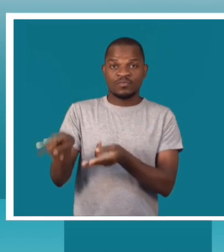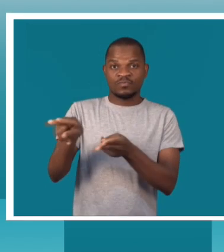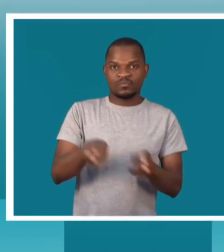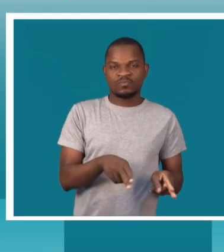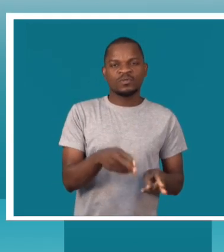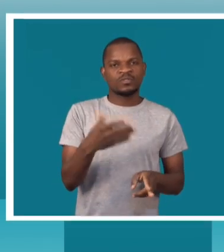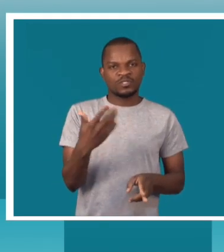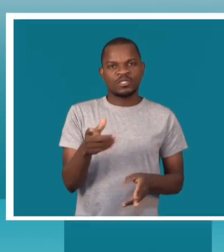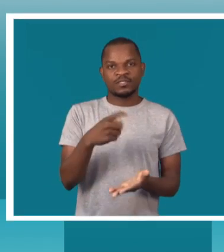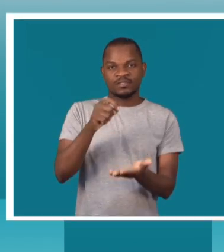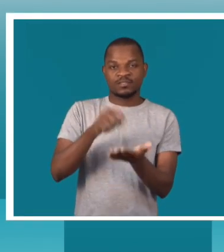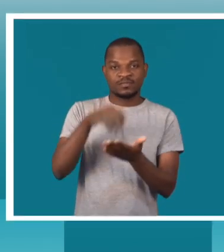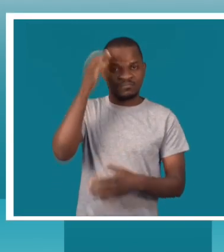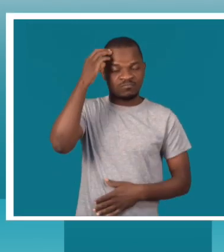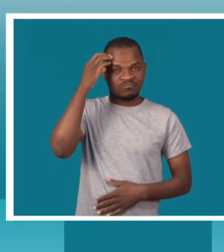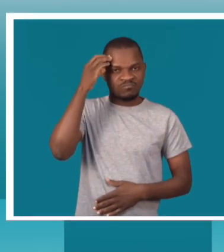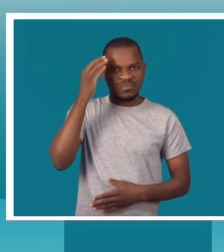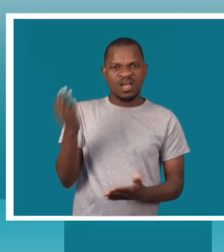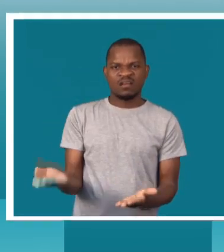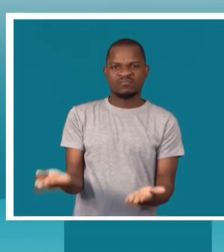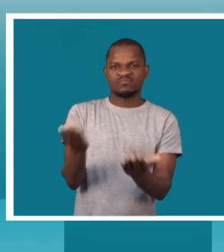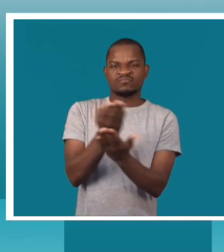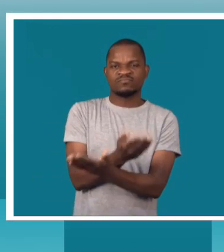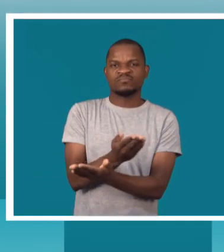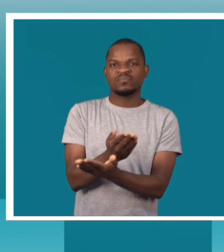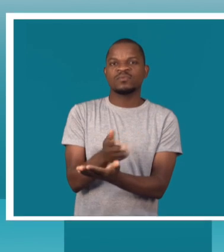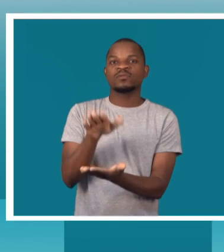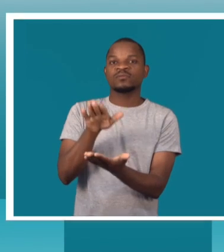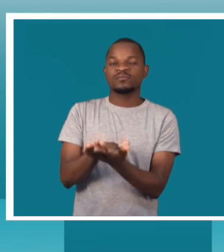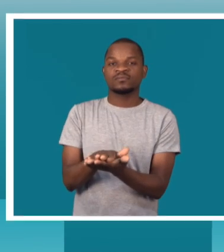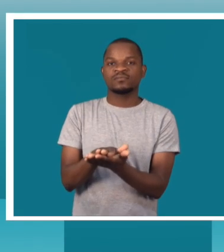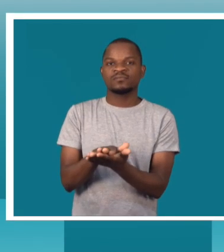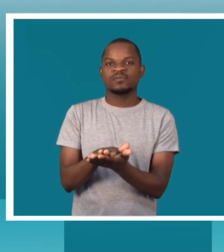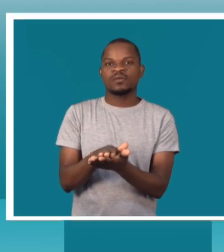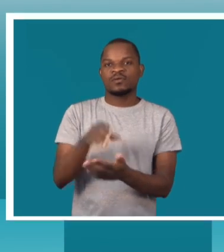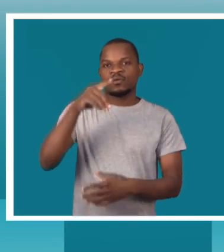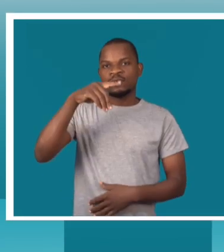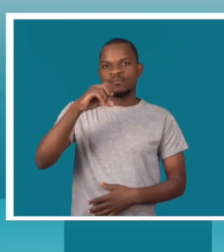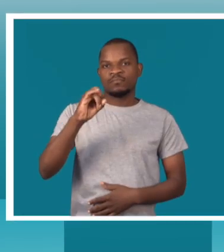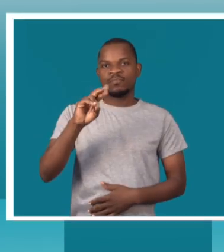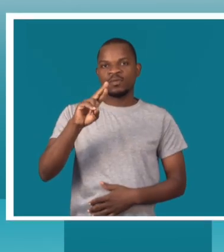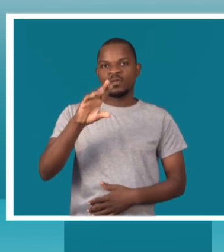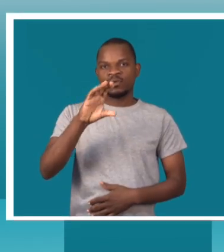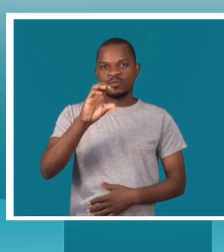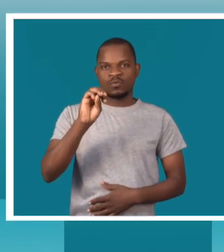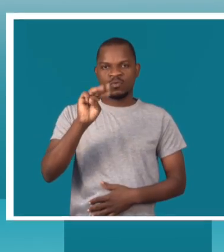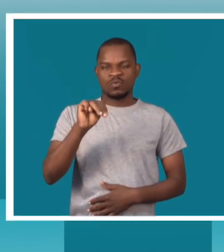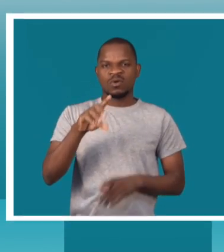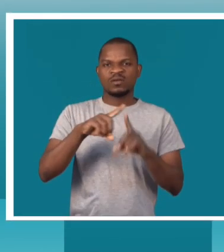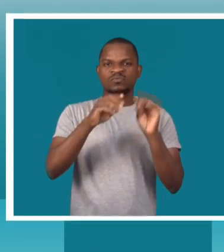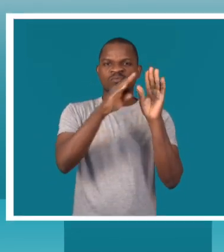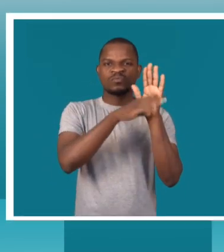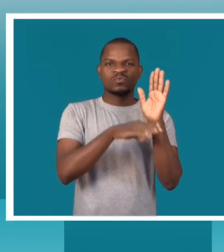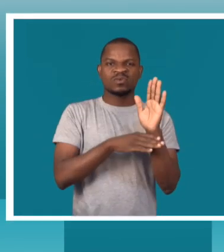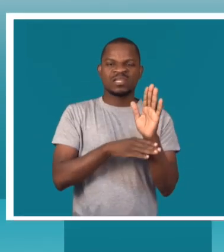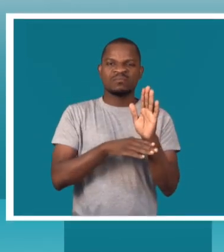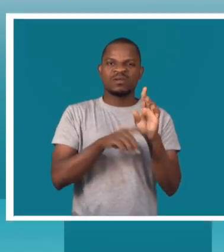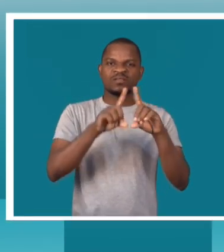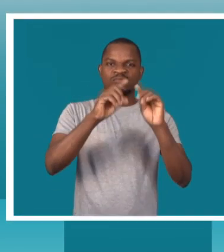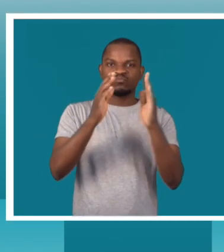2019 em Maputo memorandos de entendimento com o PIRCOM, Programa Interreligioso contra a Malária, que visam